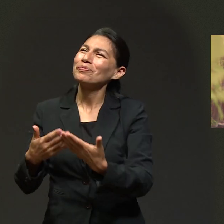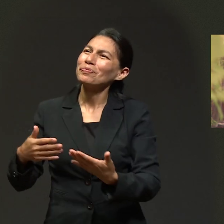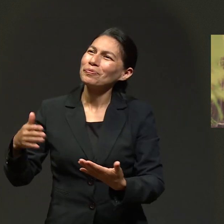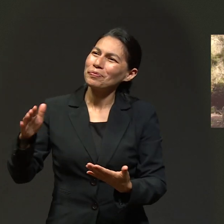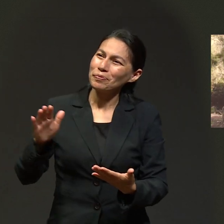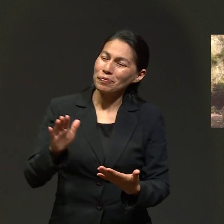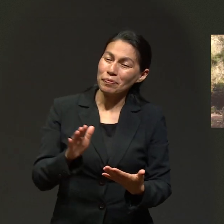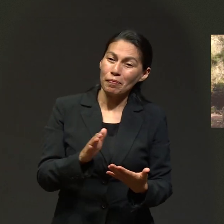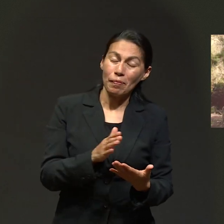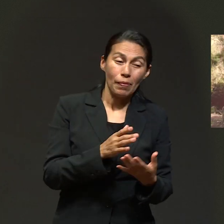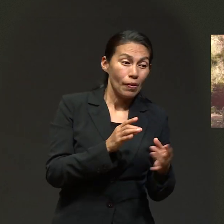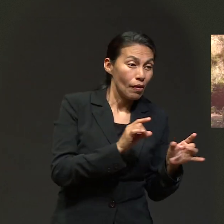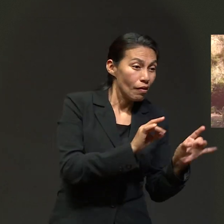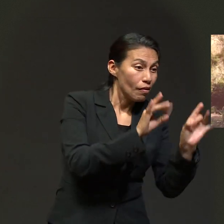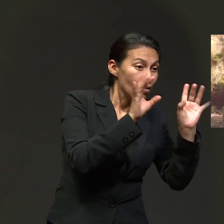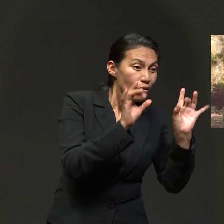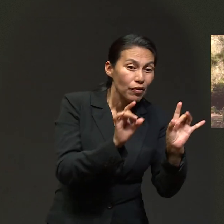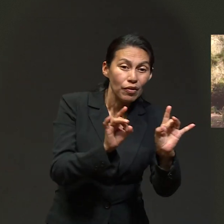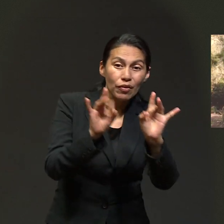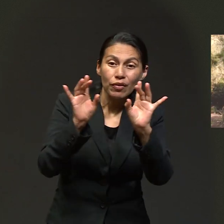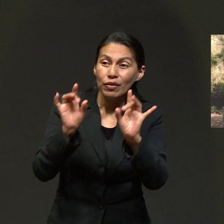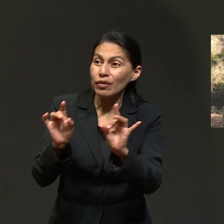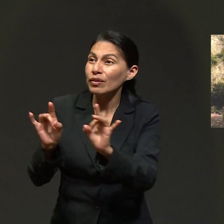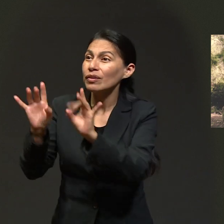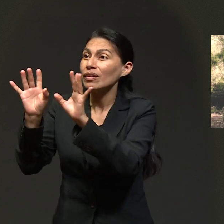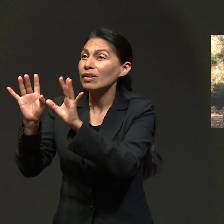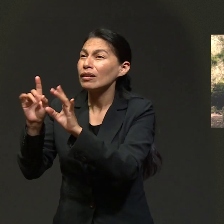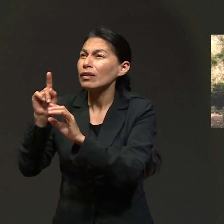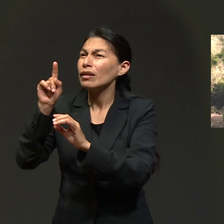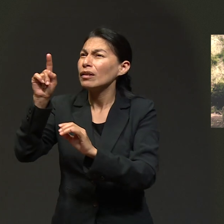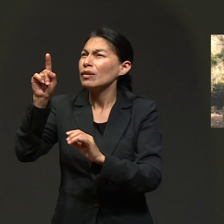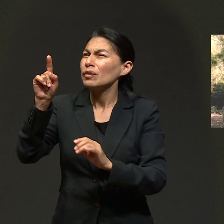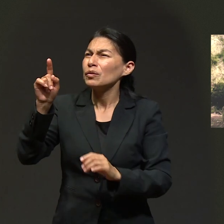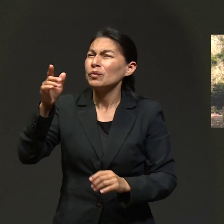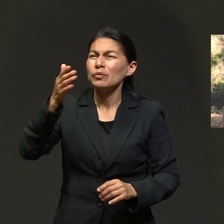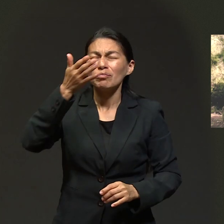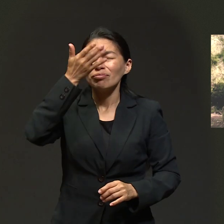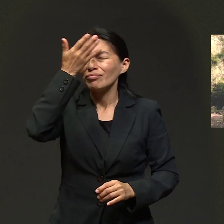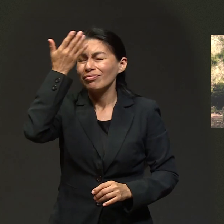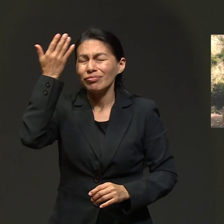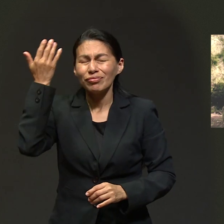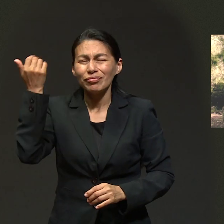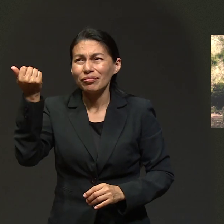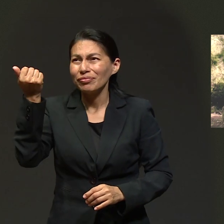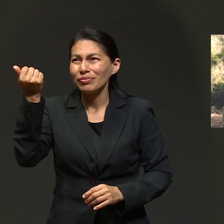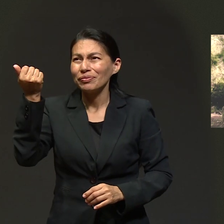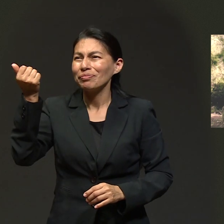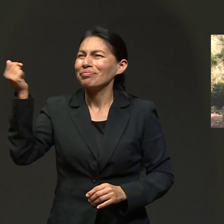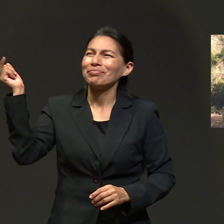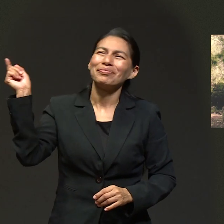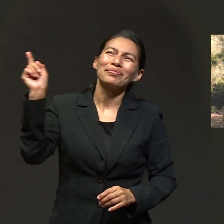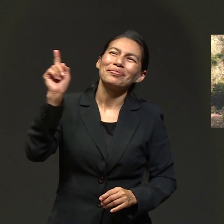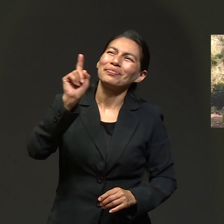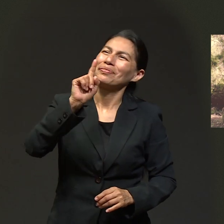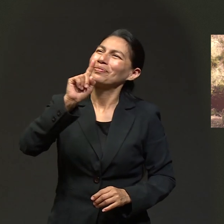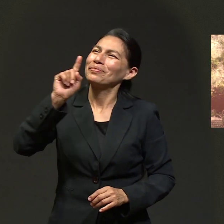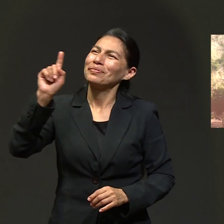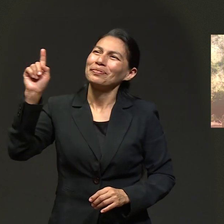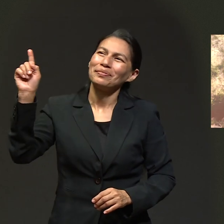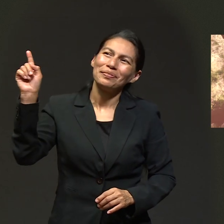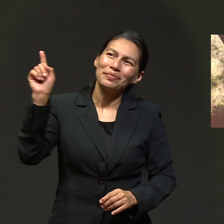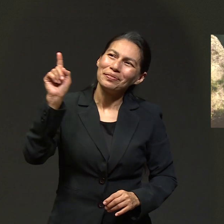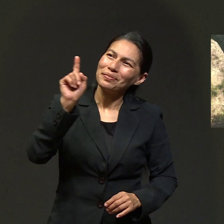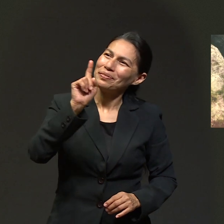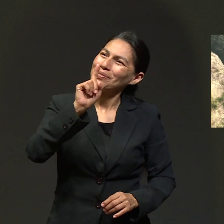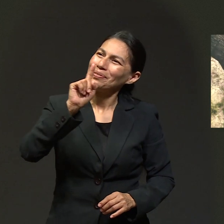No hay nada bajo el sol que tú no sepas.